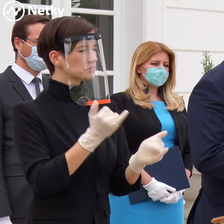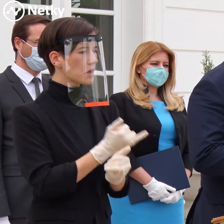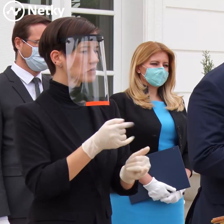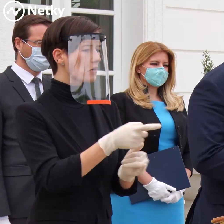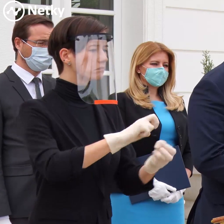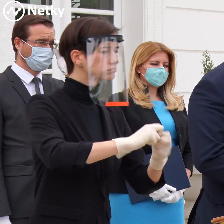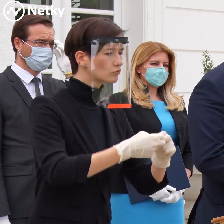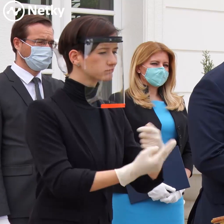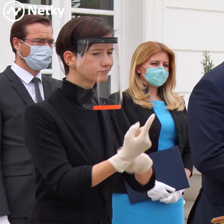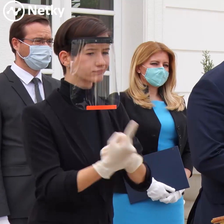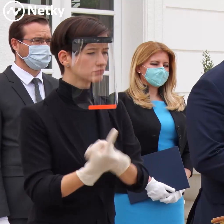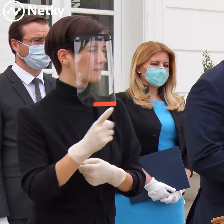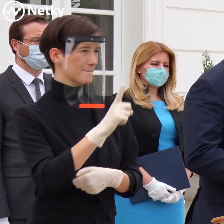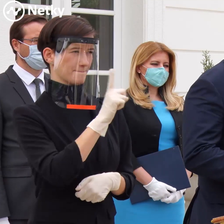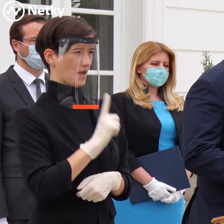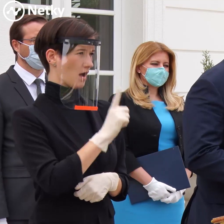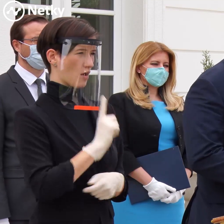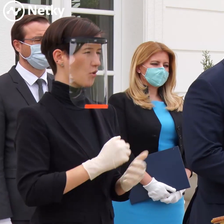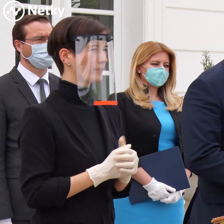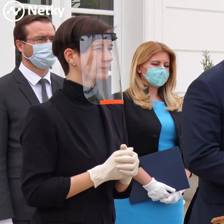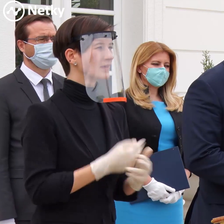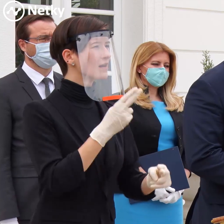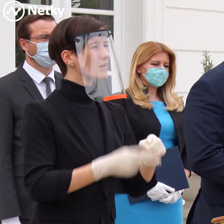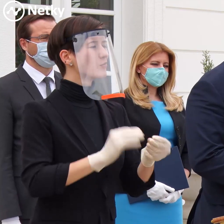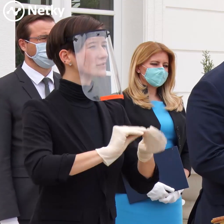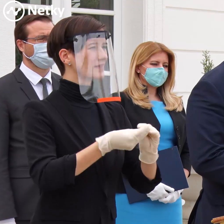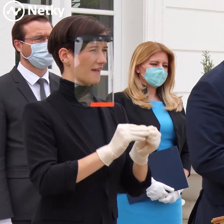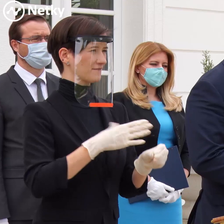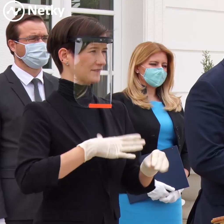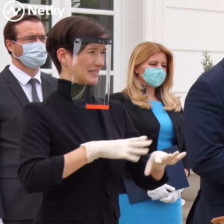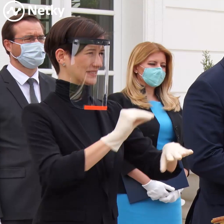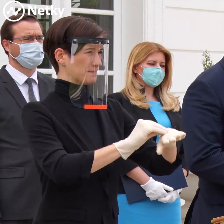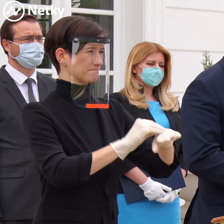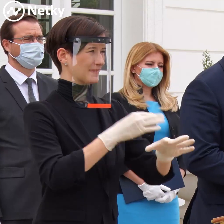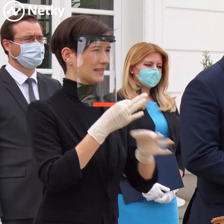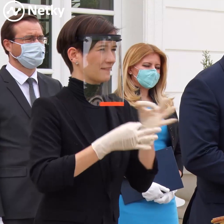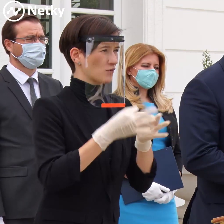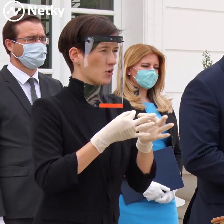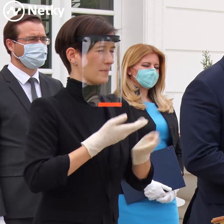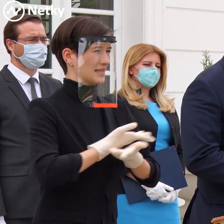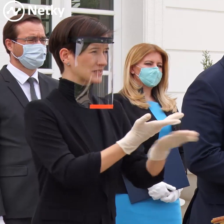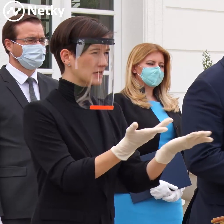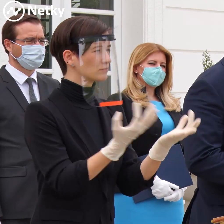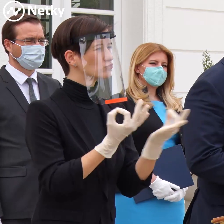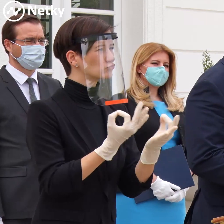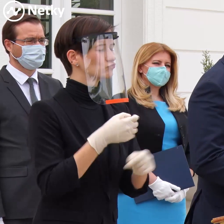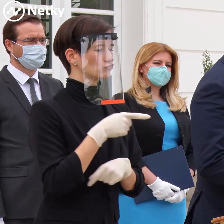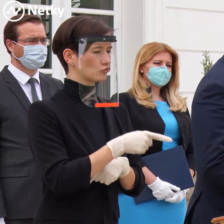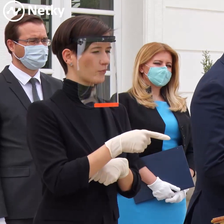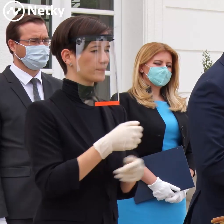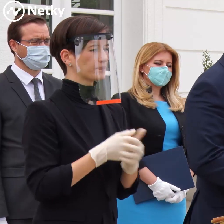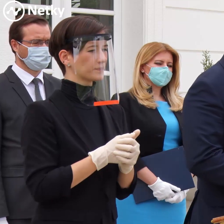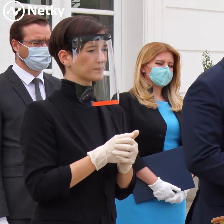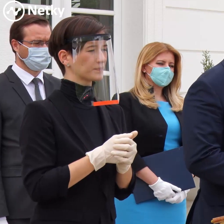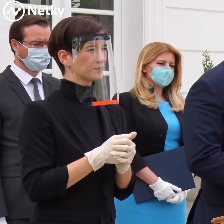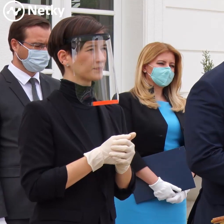disproporcie, čomu som veľmi rád. A ako poslednú vec, čo by som chcel informovať, je, že sme mohli pani ministerku aj s